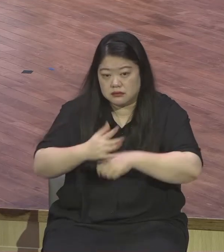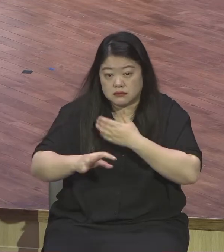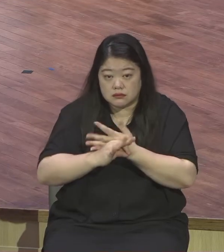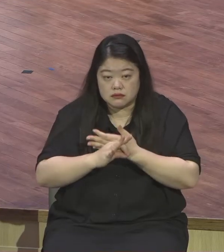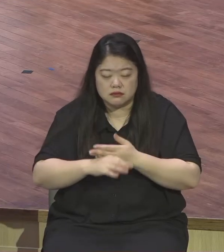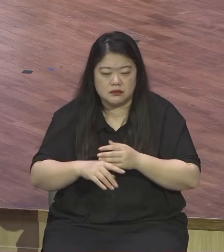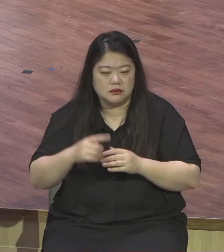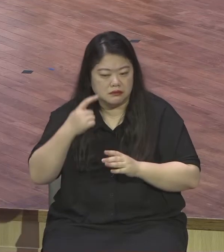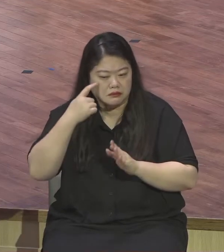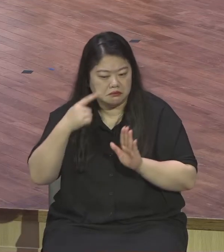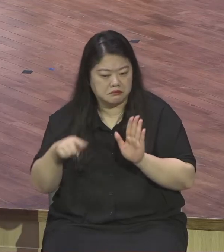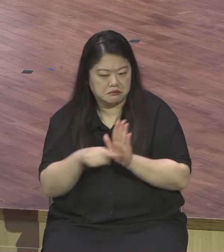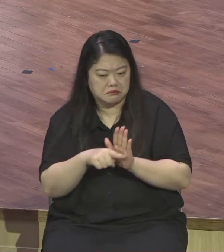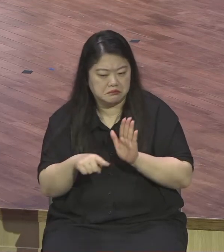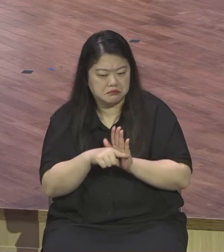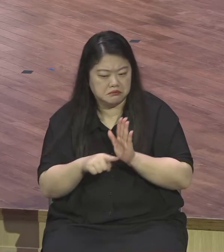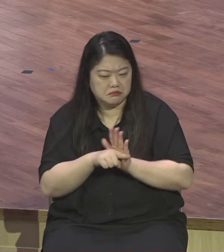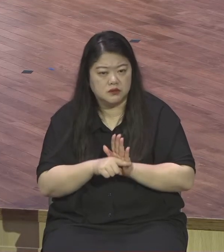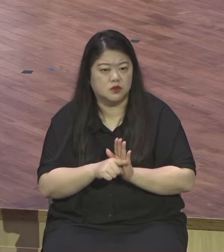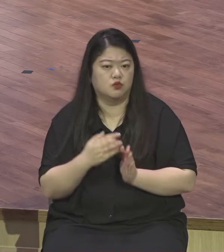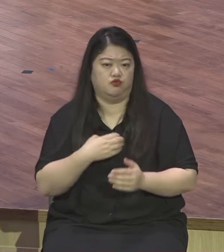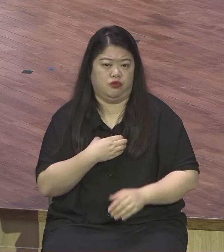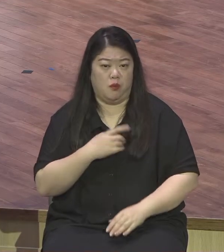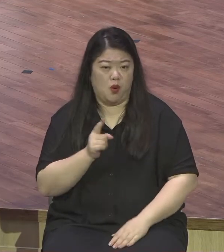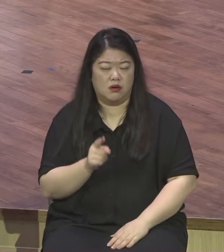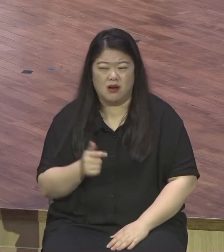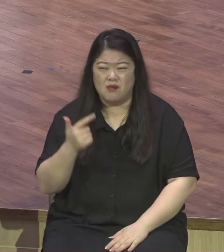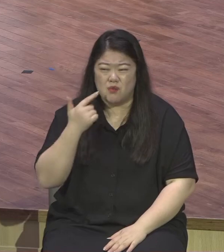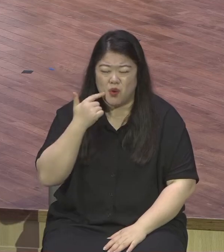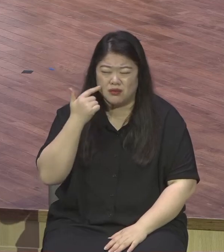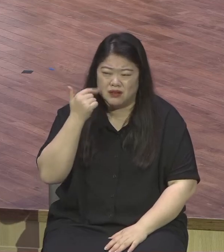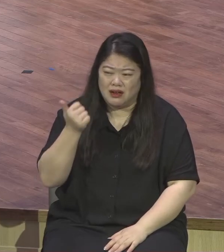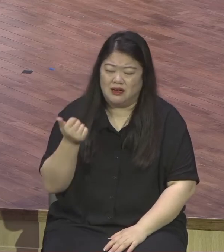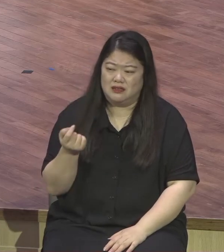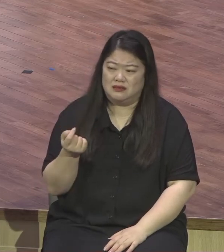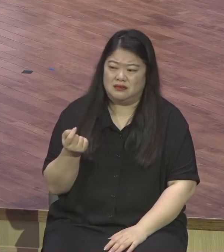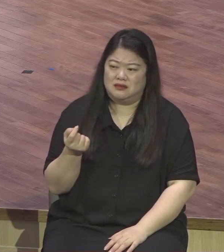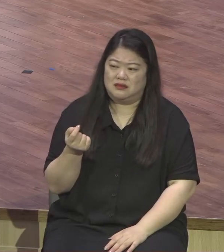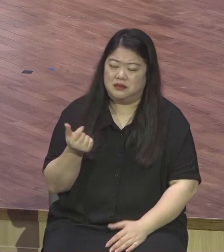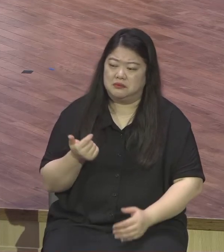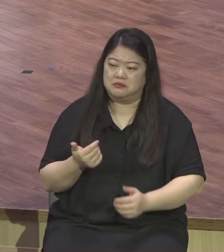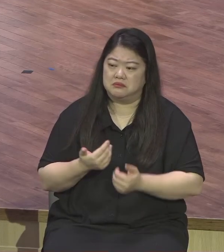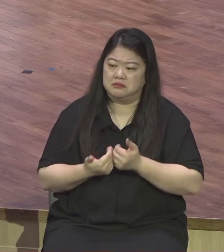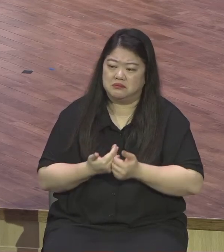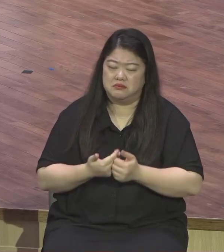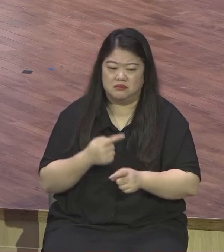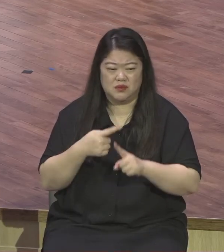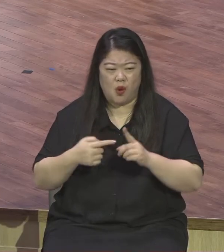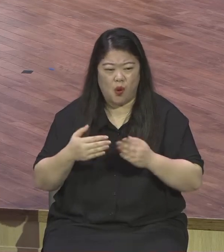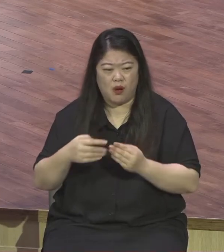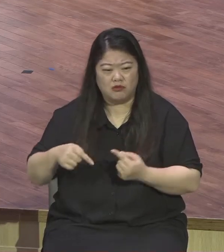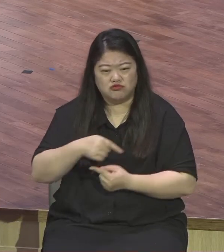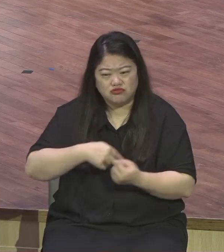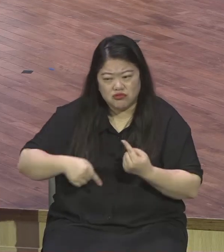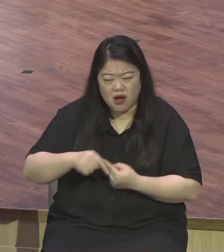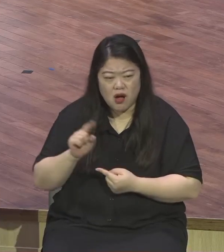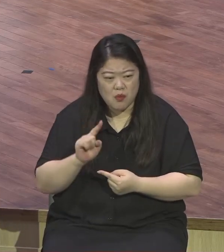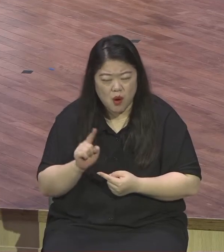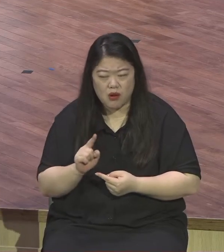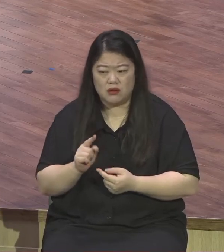교육자가 왜 저래 교회가 왜 저래 교회 행정이 왜 저래 부정적이지요 은혜 못 받았다 은혜 못 받았다 은혜